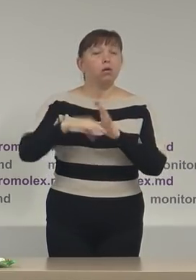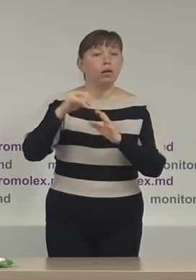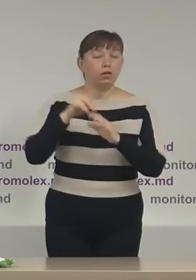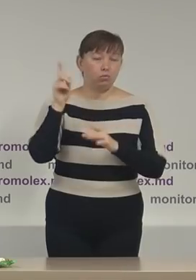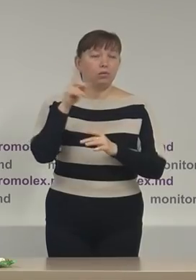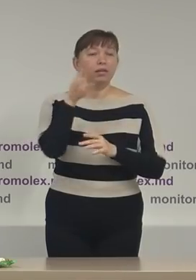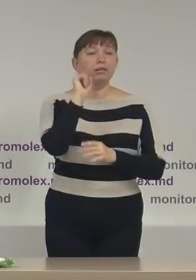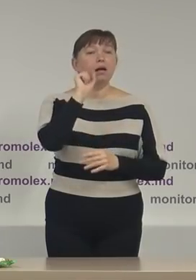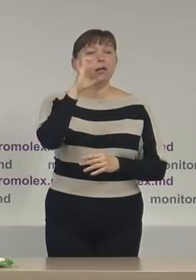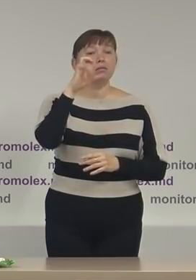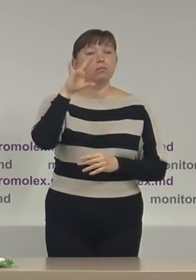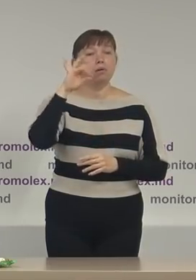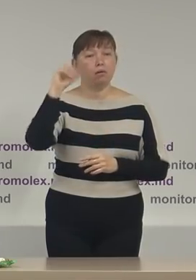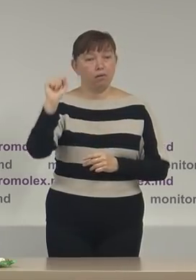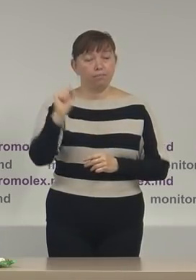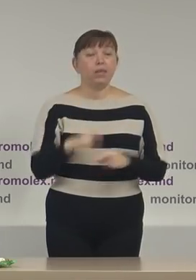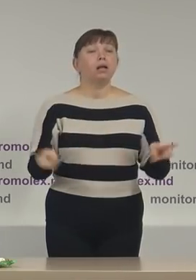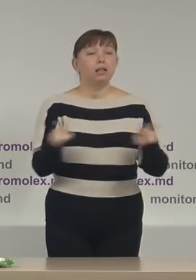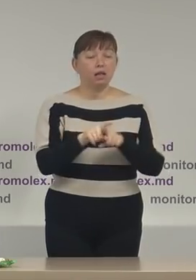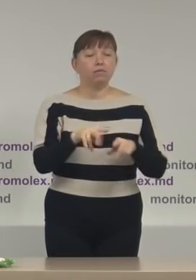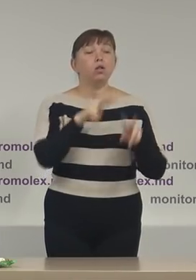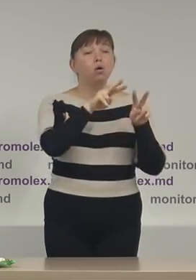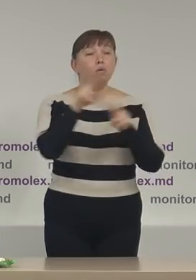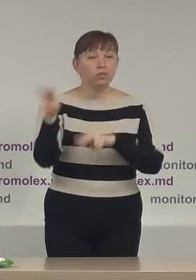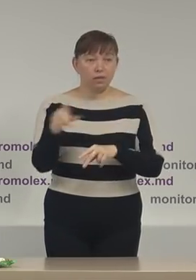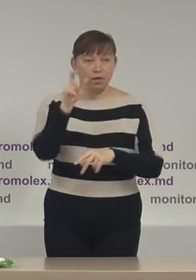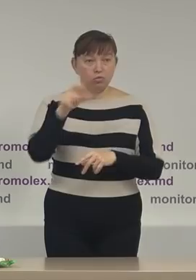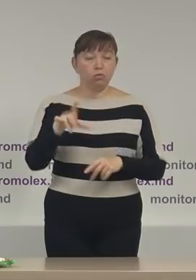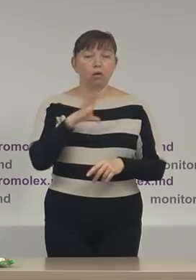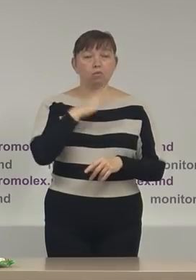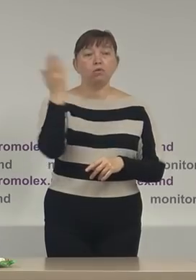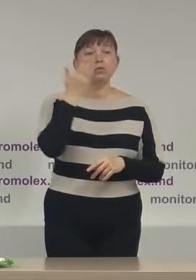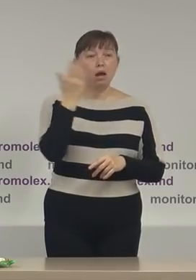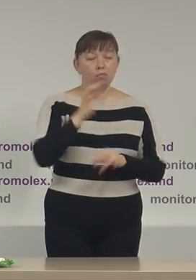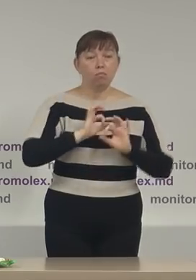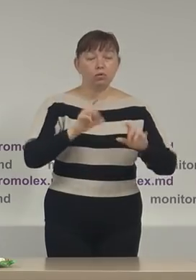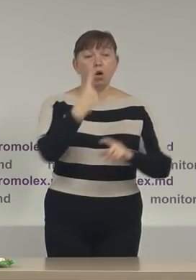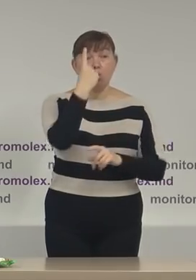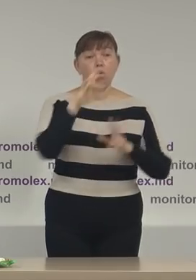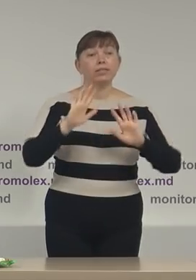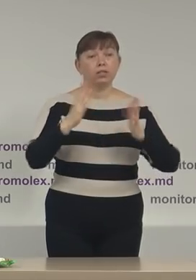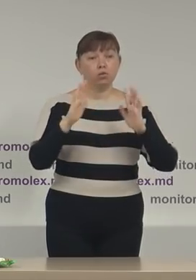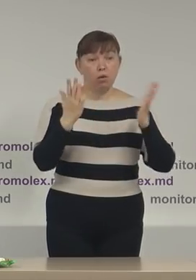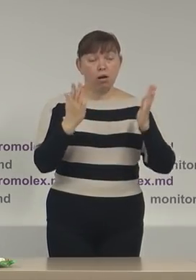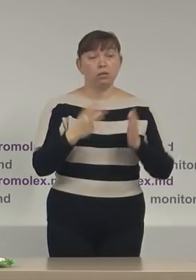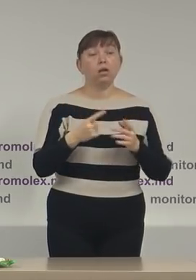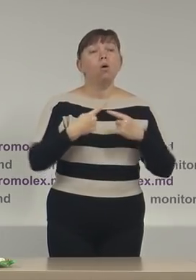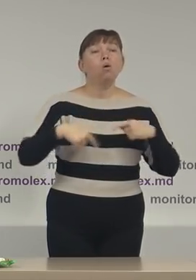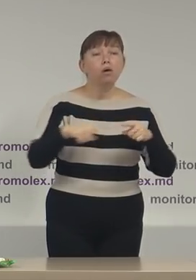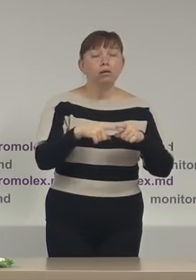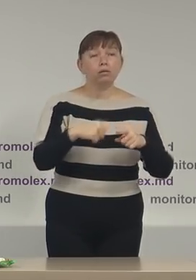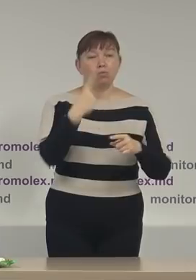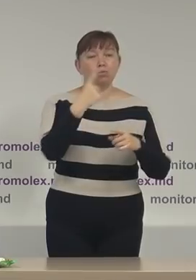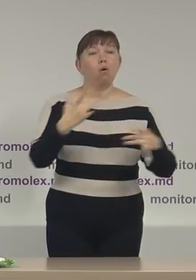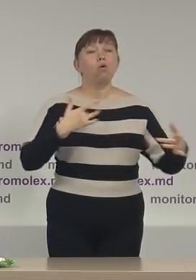diaspora. la fel observatorii au raportat o situație de organizare a unui